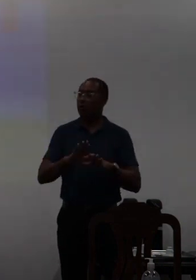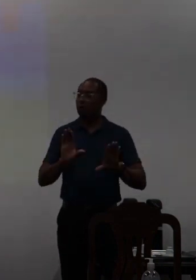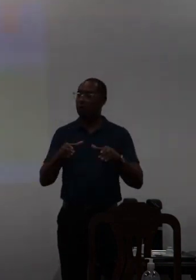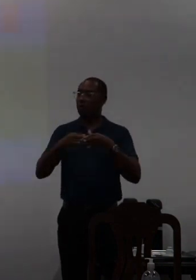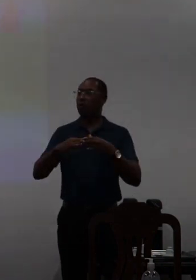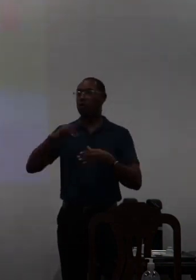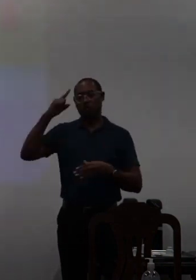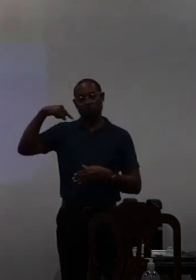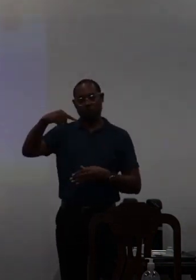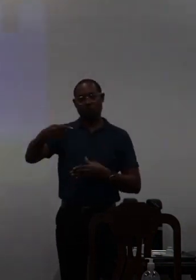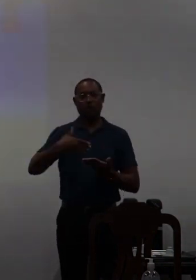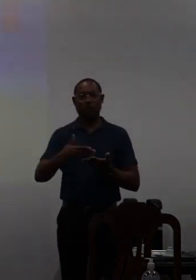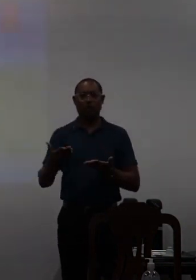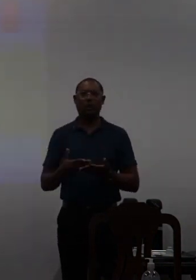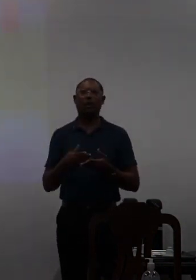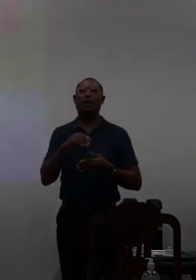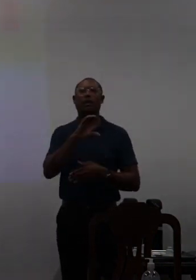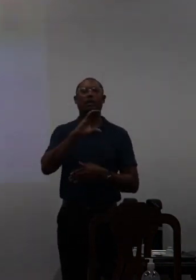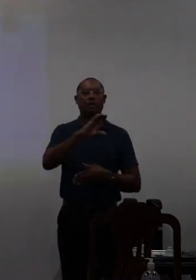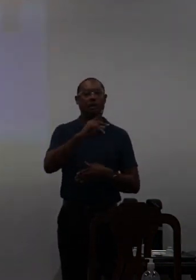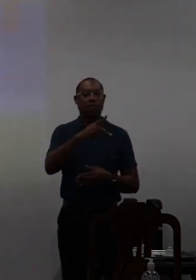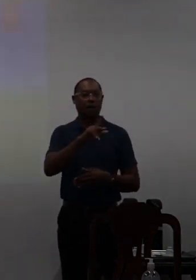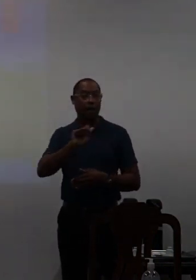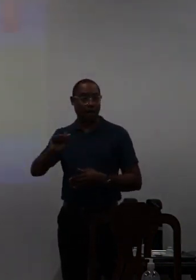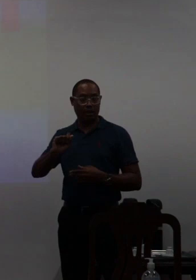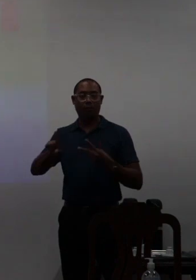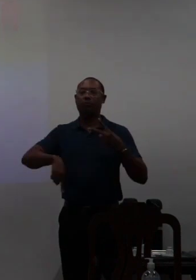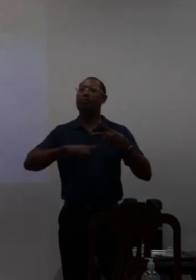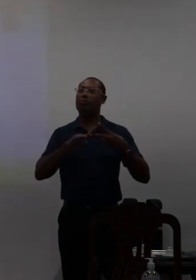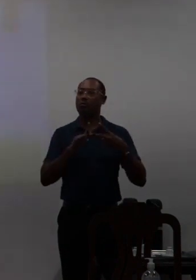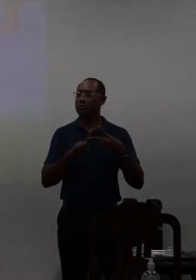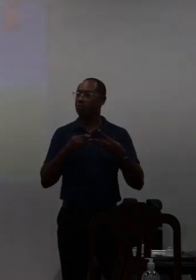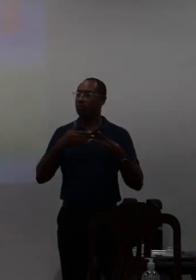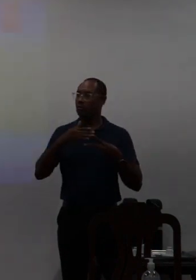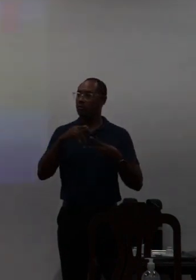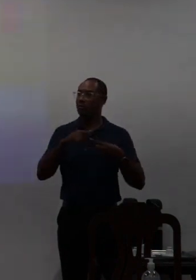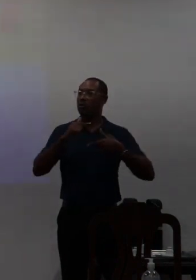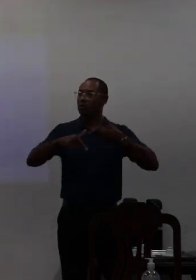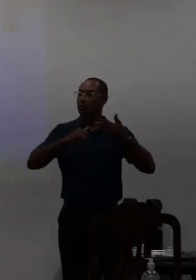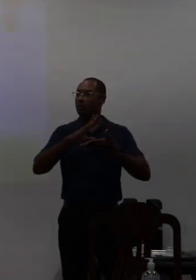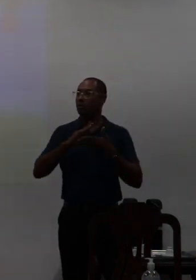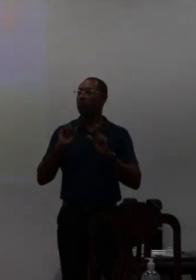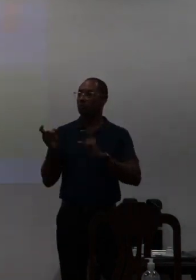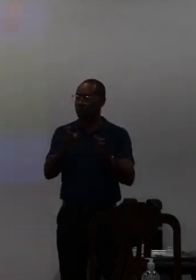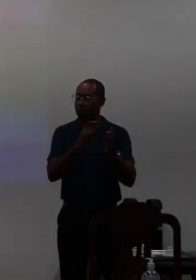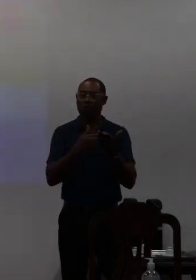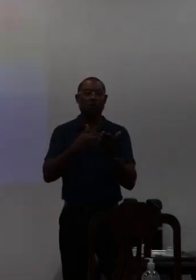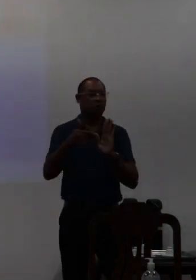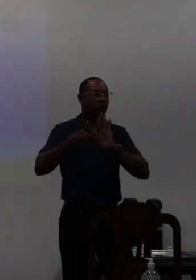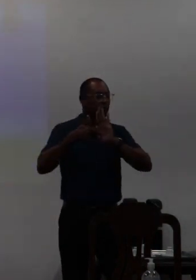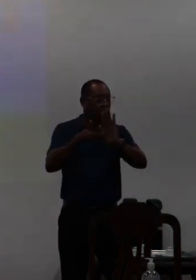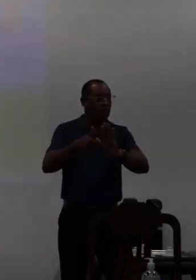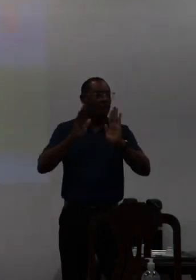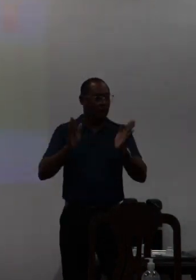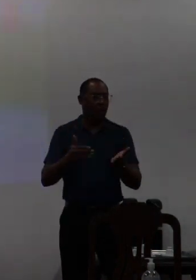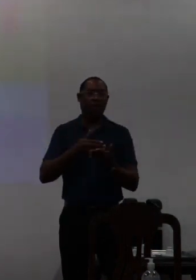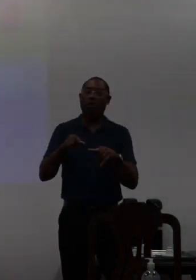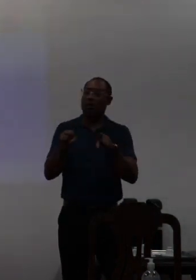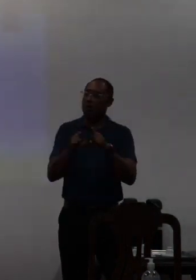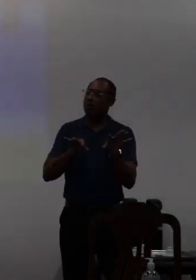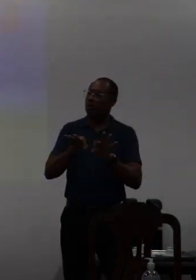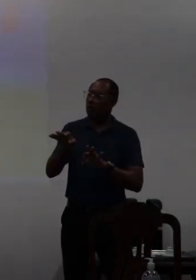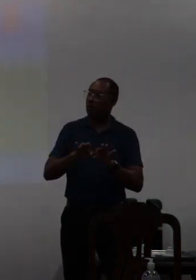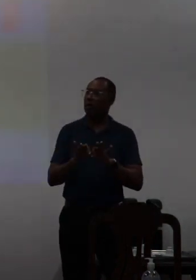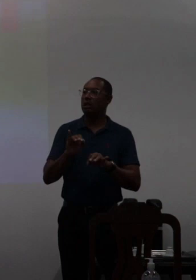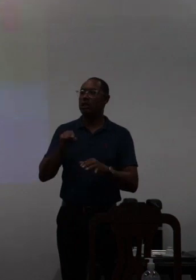conjunto de ótimas contendo a CPA reproduzível aquele modelo de discussão que nós falamos lá no início e a